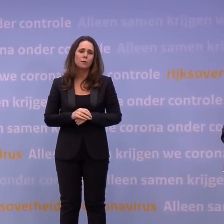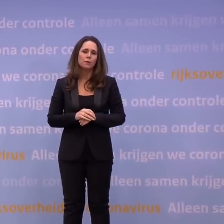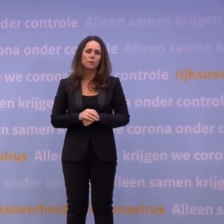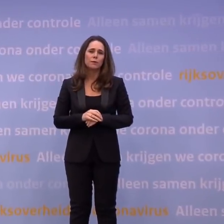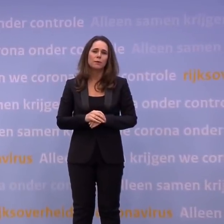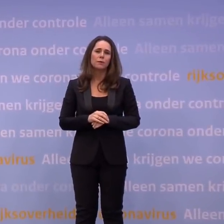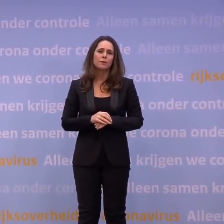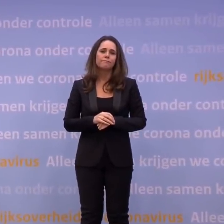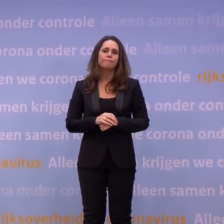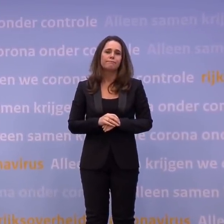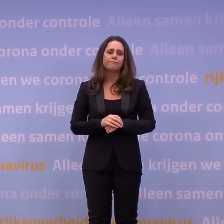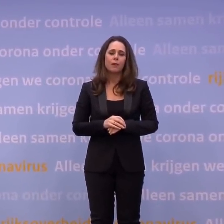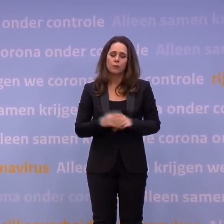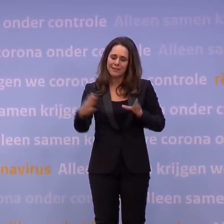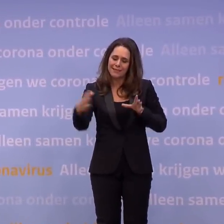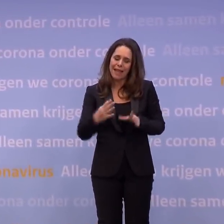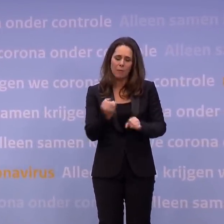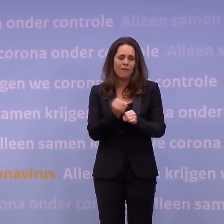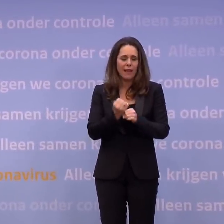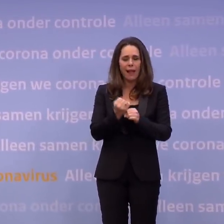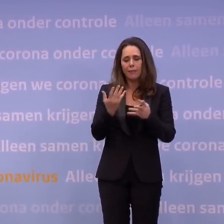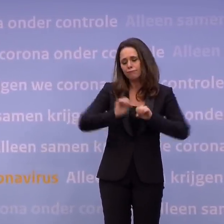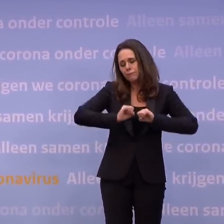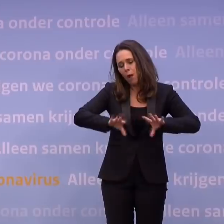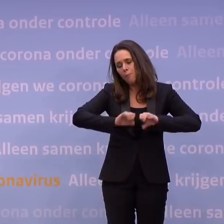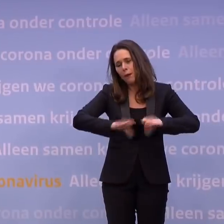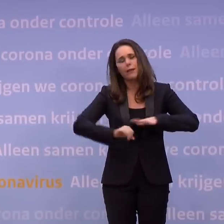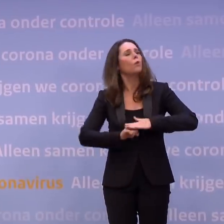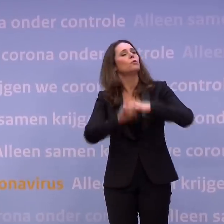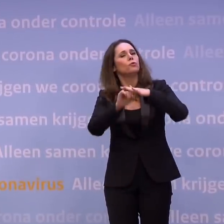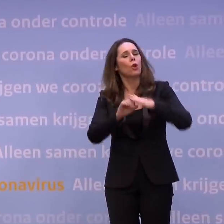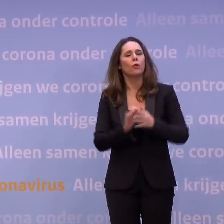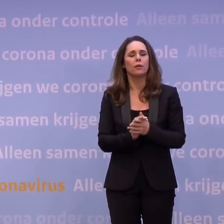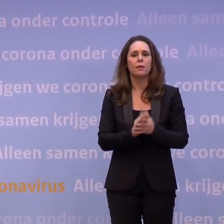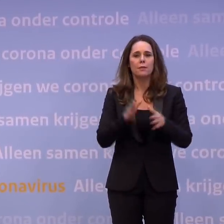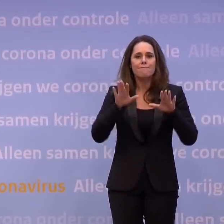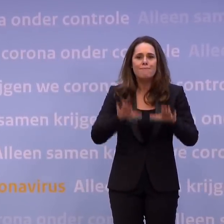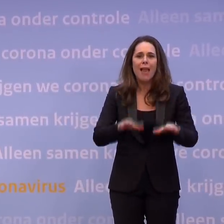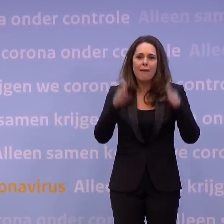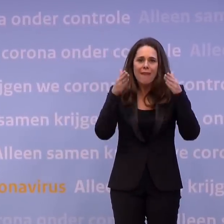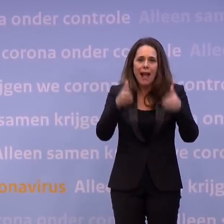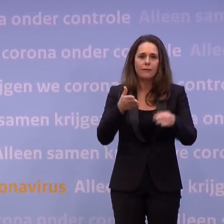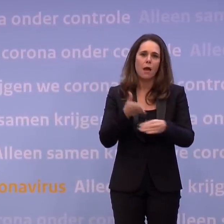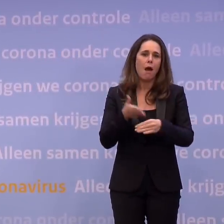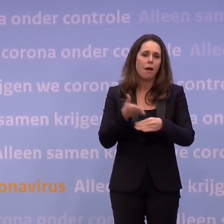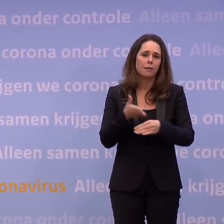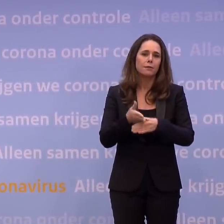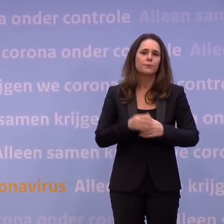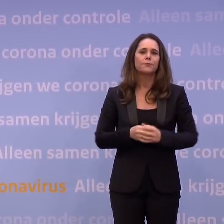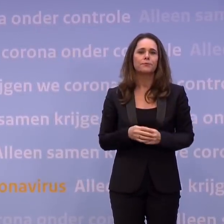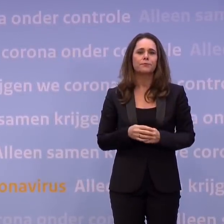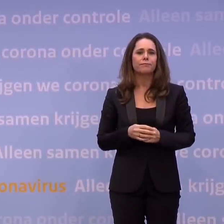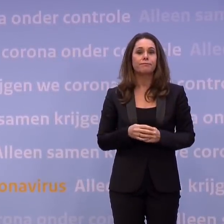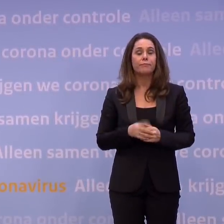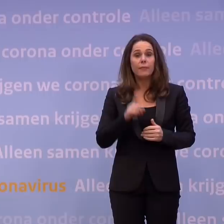Waarbij we ook gezamenlijk werken aan campagnes ondersteunend daaraan, om de aandacht niet te laten verslappen. En indien